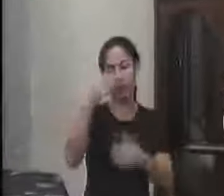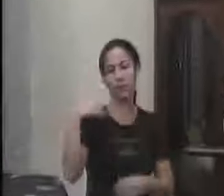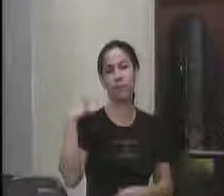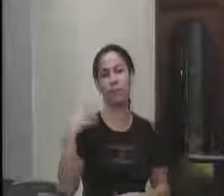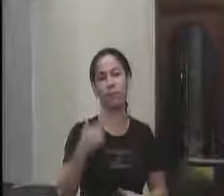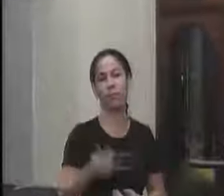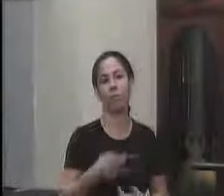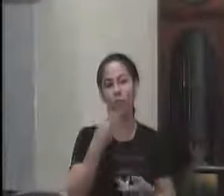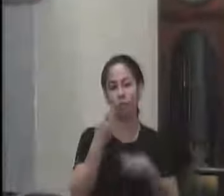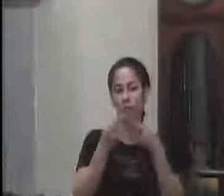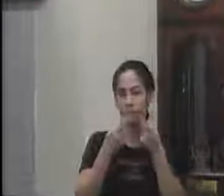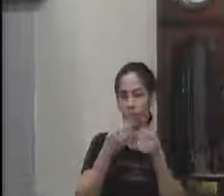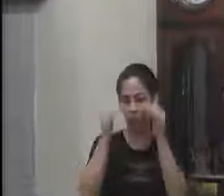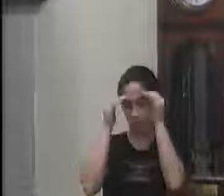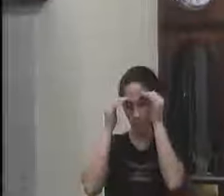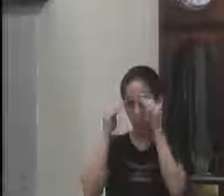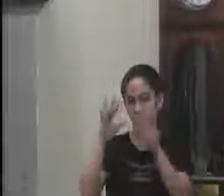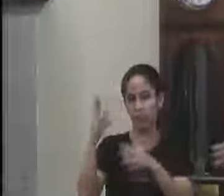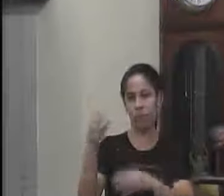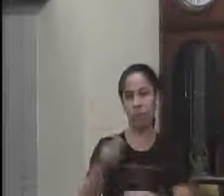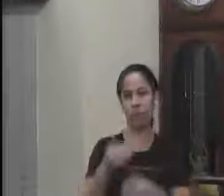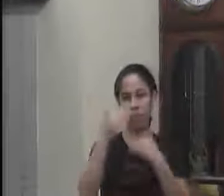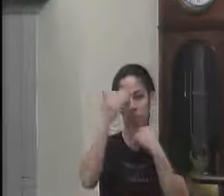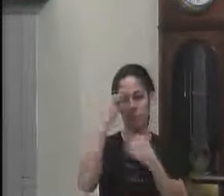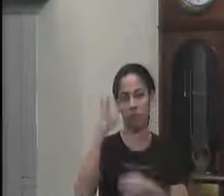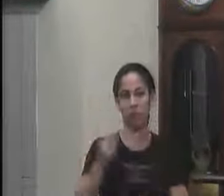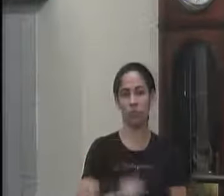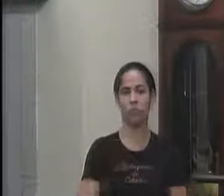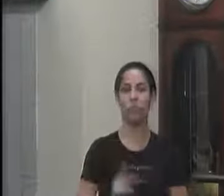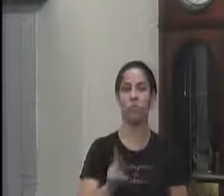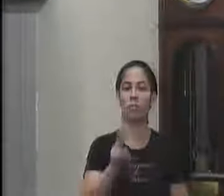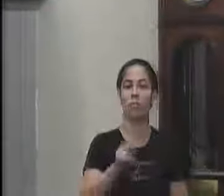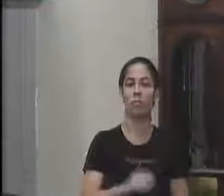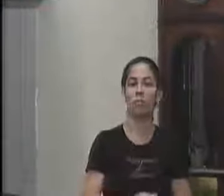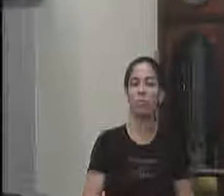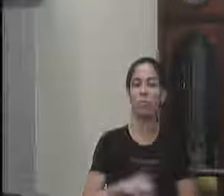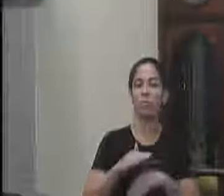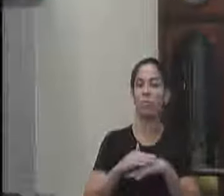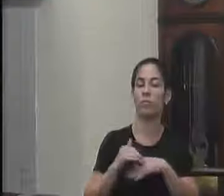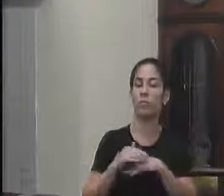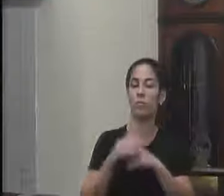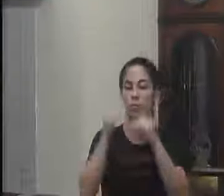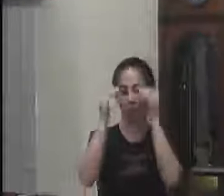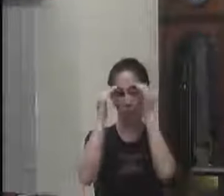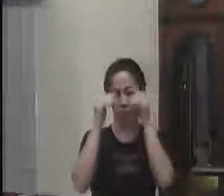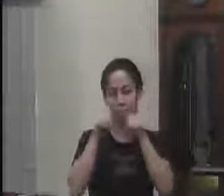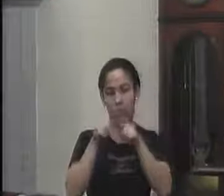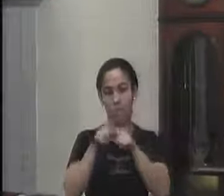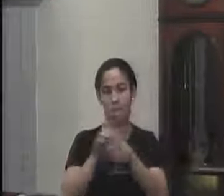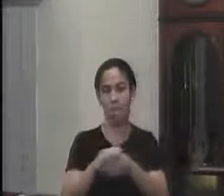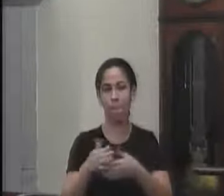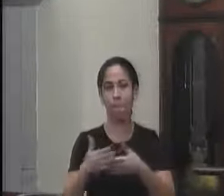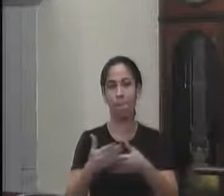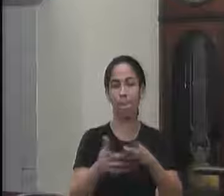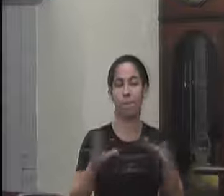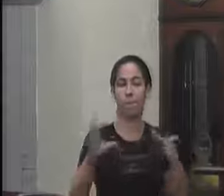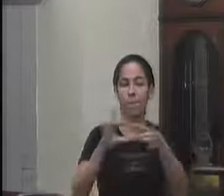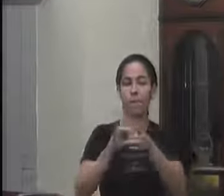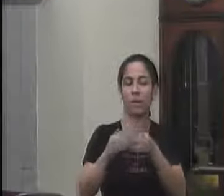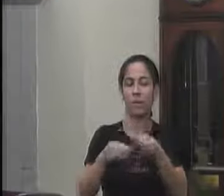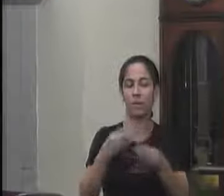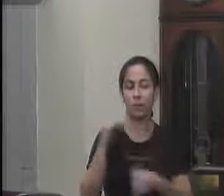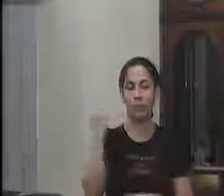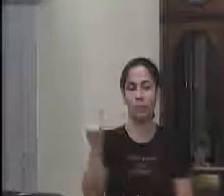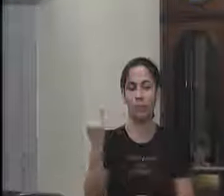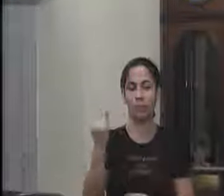aliás com todos aqui agradeço a todos sempre a gente tem o carinho o respeito a parceria que eu acho que isso é muito